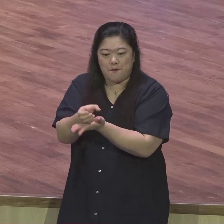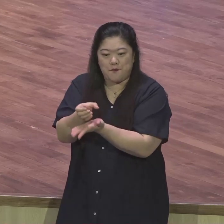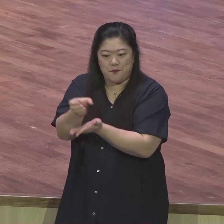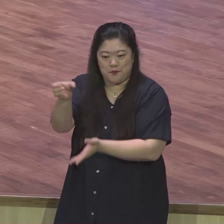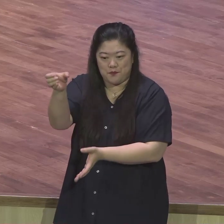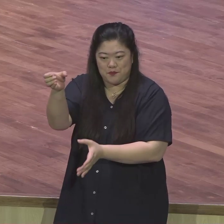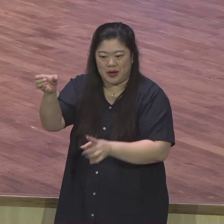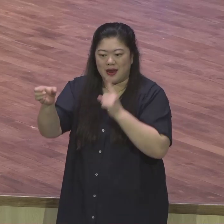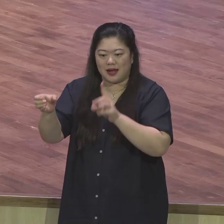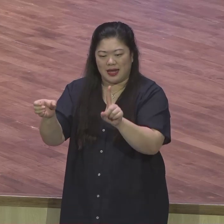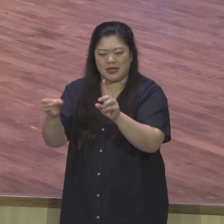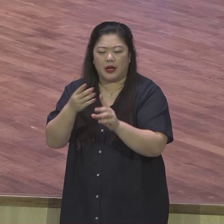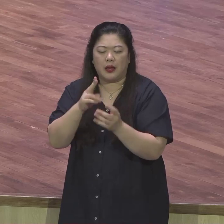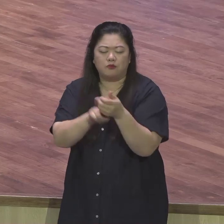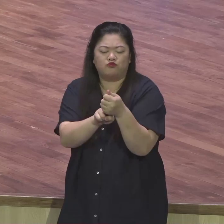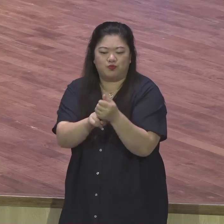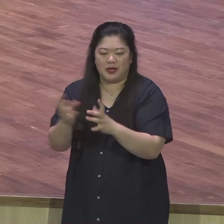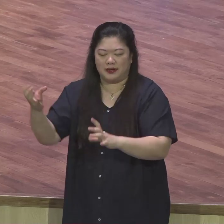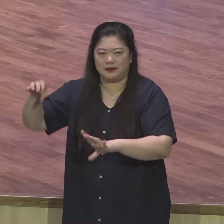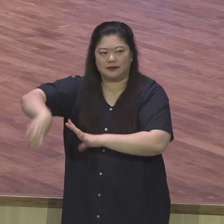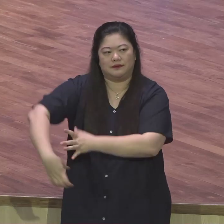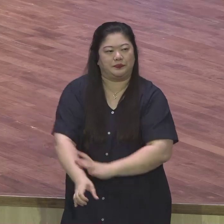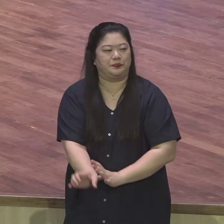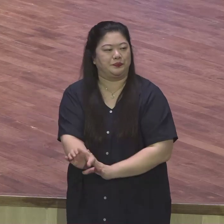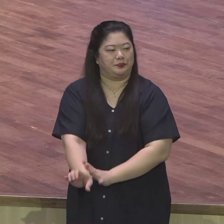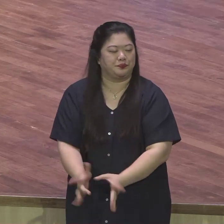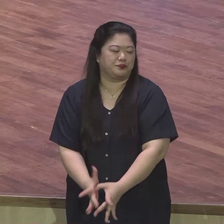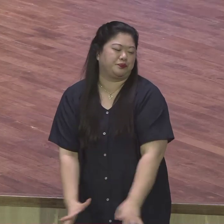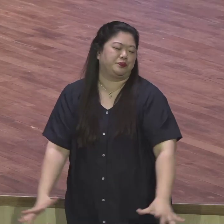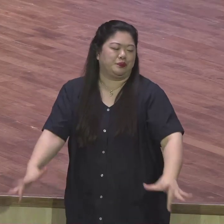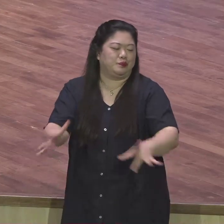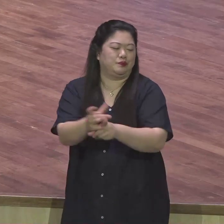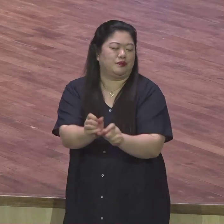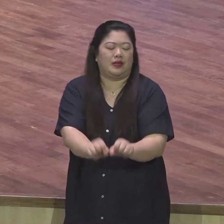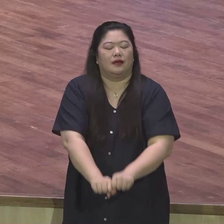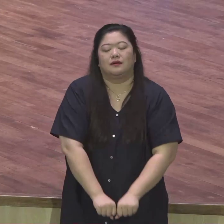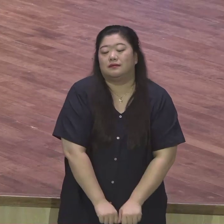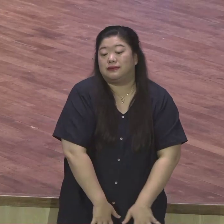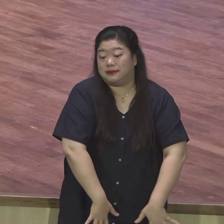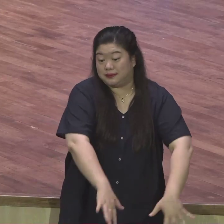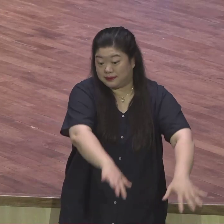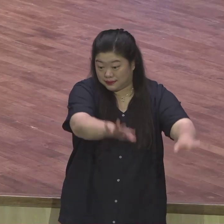만들어요. 그리고 다음날 곡식을 가지고 다 떠나게 만듭니다. 다 갑니다.